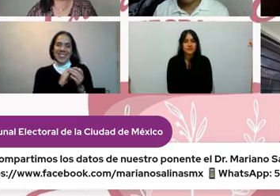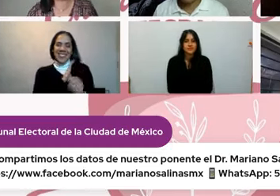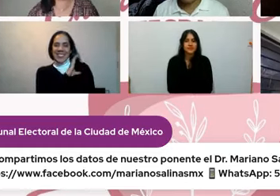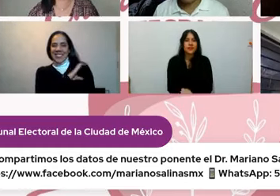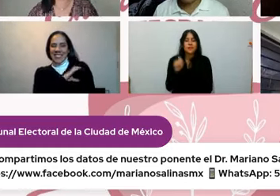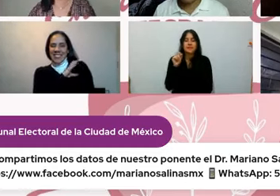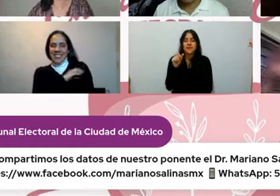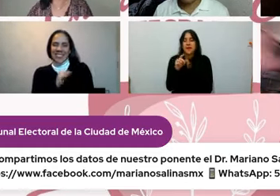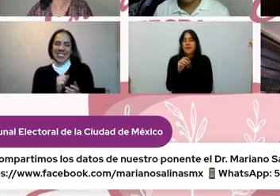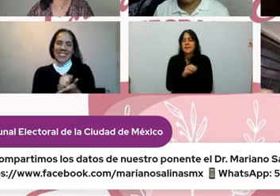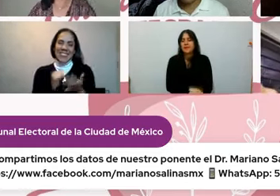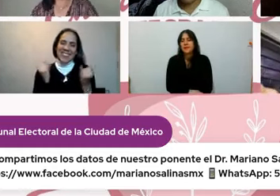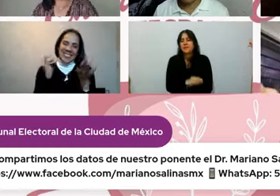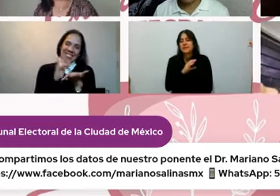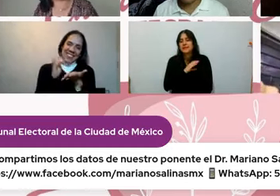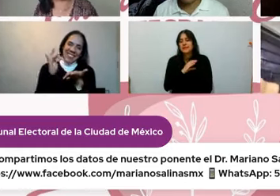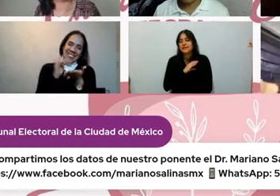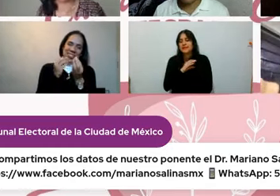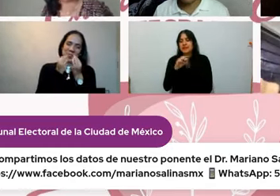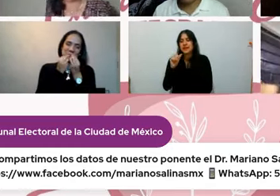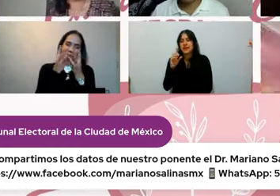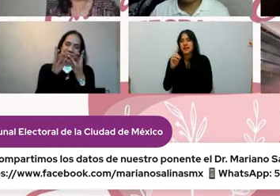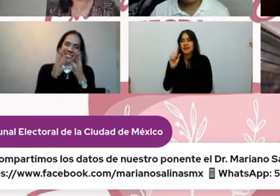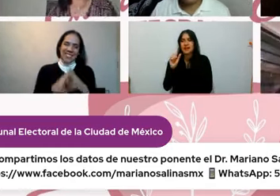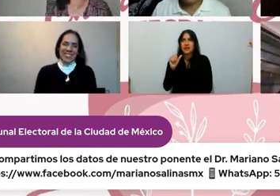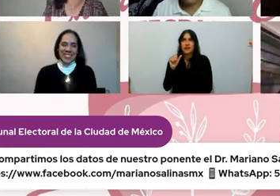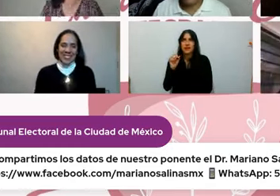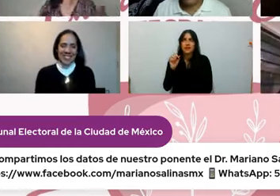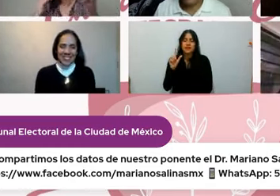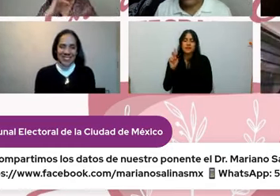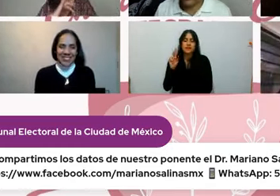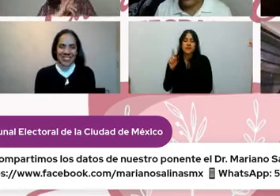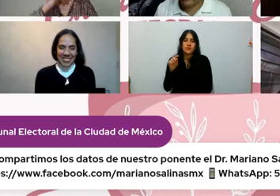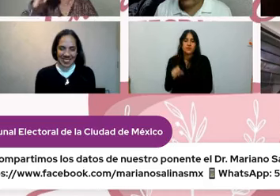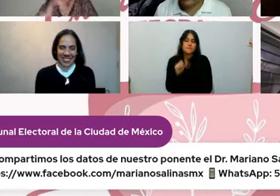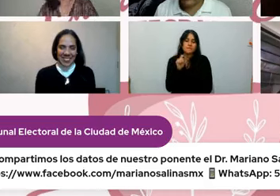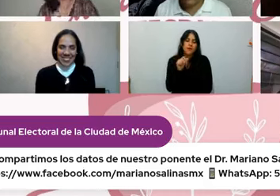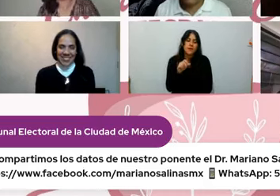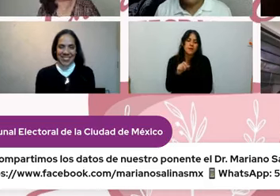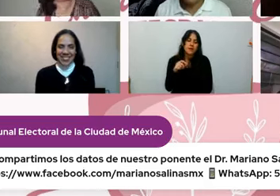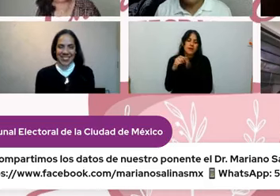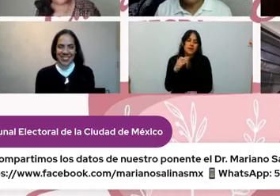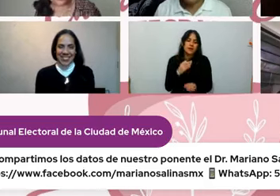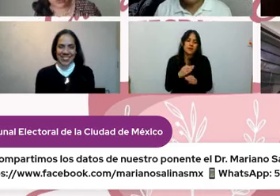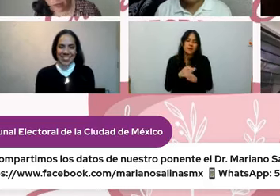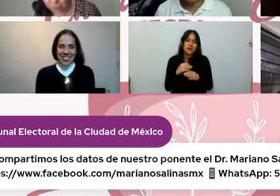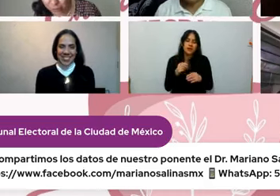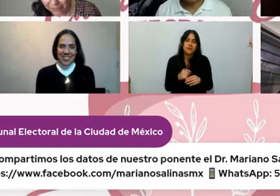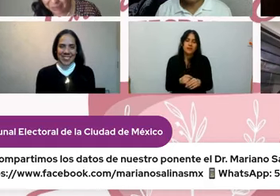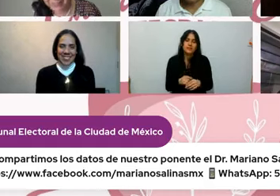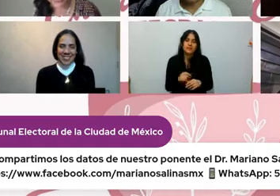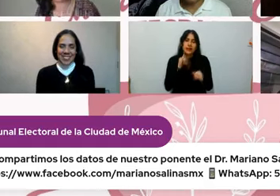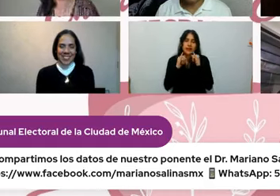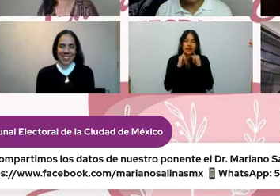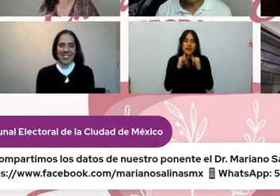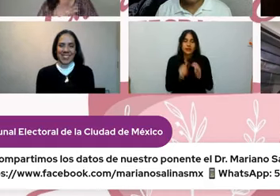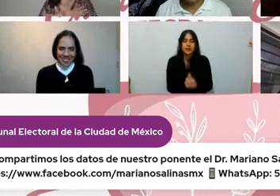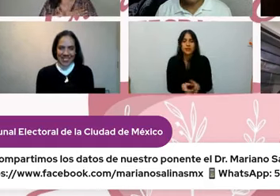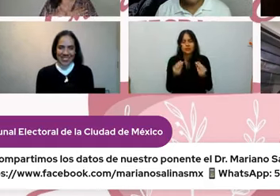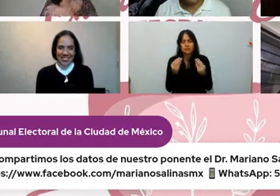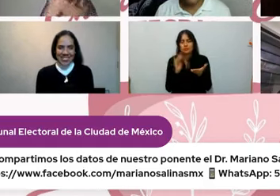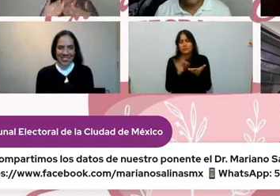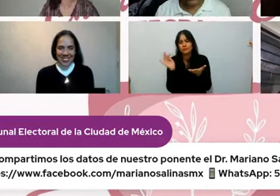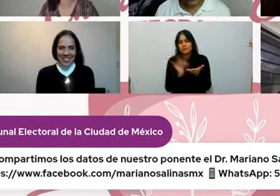que estuvo interpretando en el primer bloque y tenemos a Montserrat Eleonor Medina quien estuvo interpretando en el segundo bloque muchísimas gracias